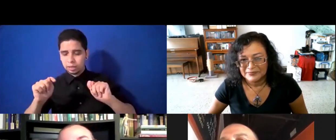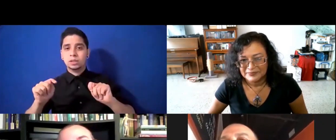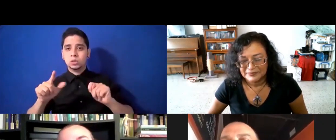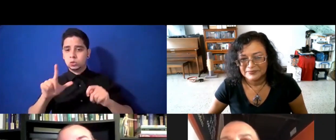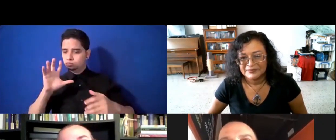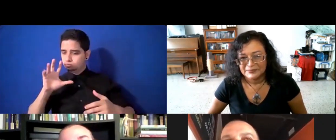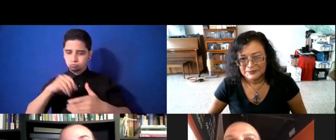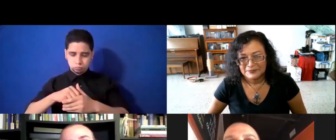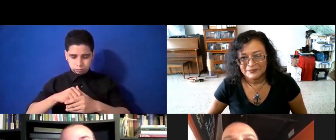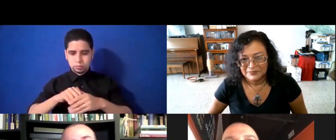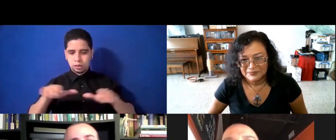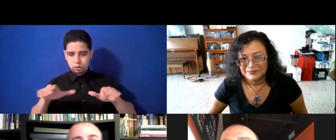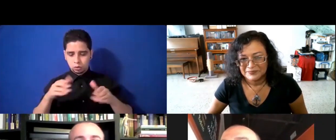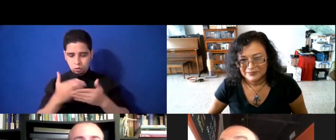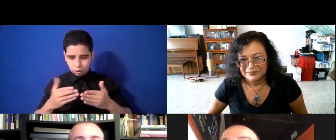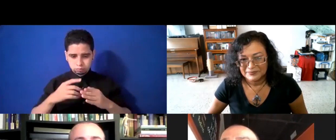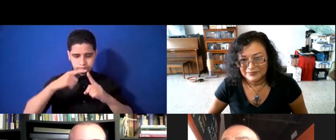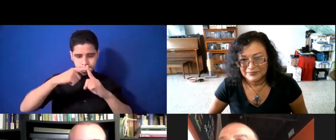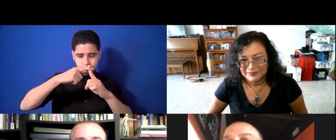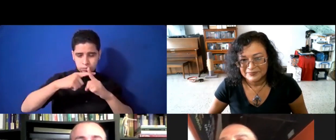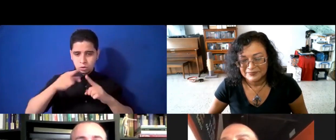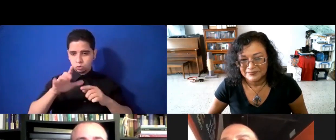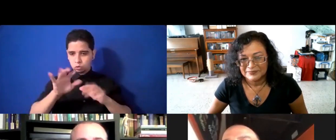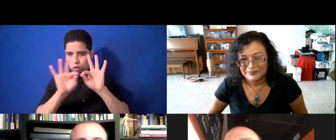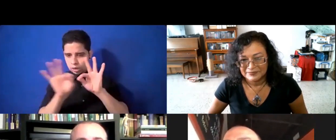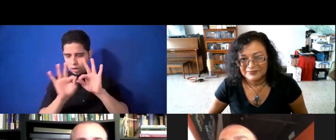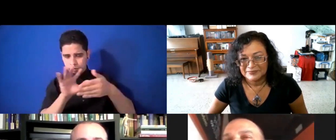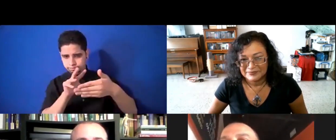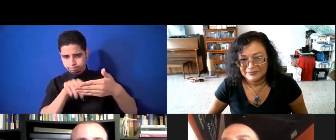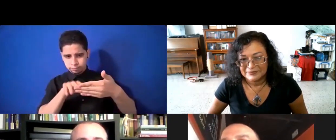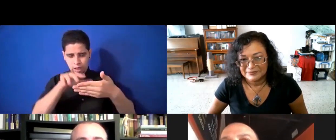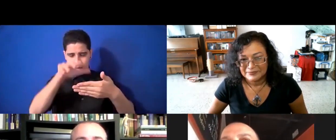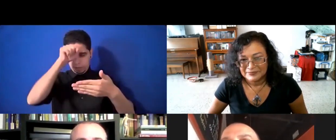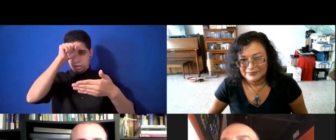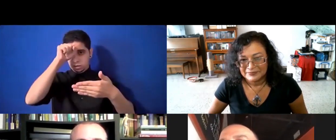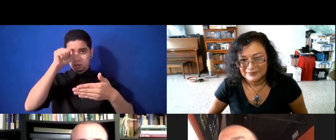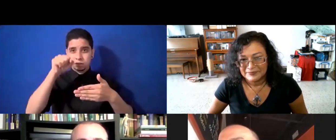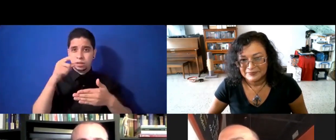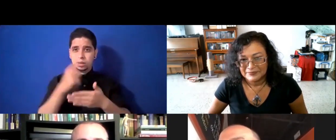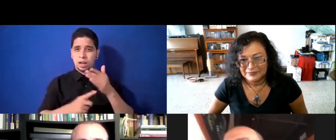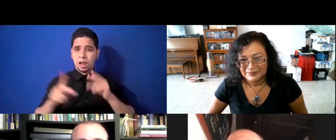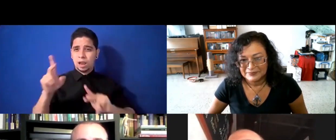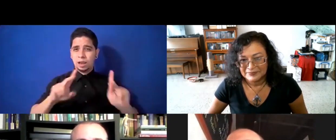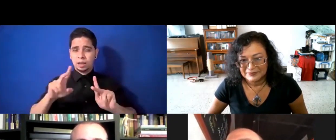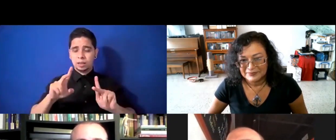teatro, en buscar, apréndete tus líneas, que tú sabes, que siempre la gente, se lleve un recuerdo de ti,